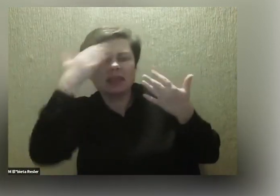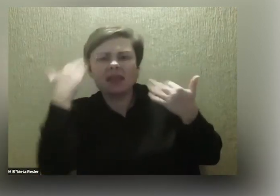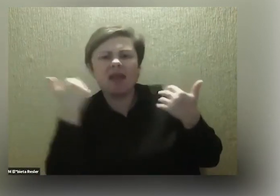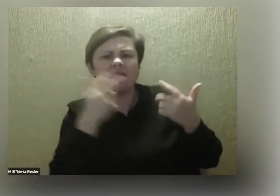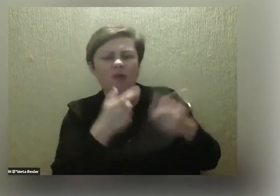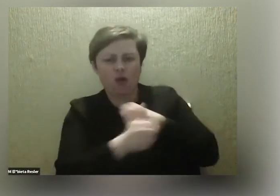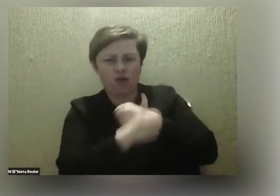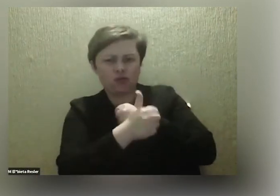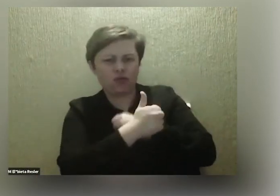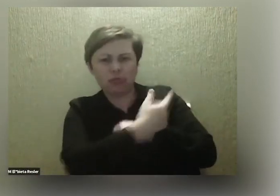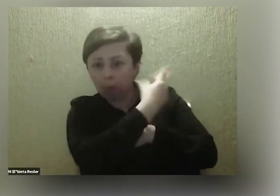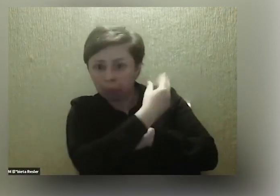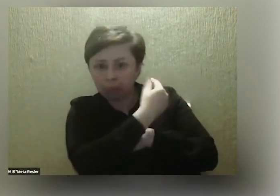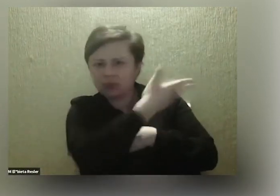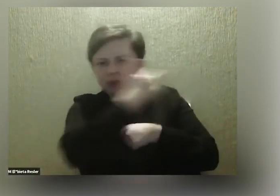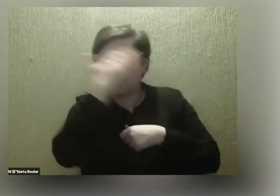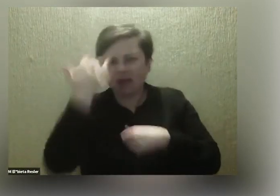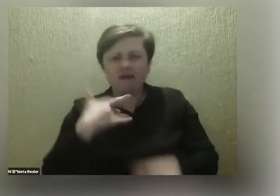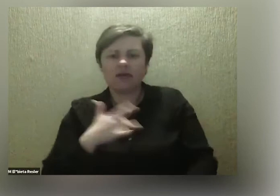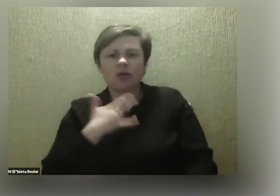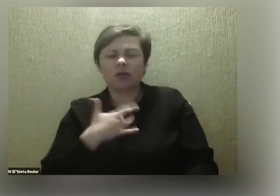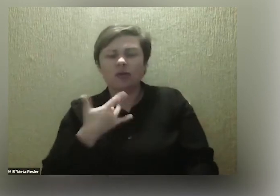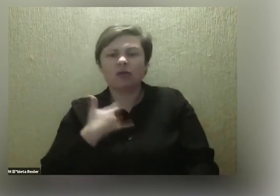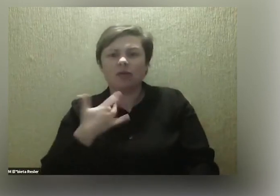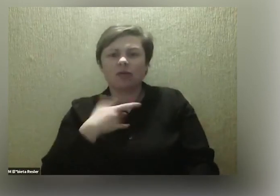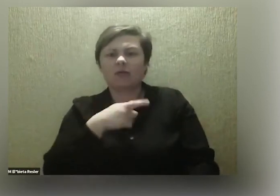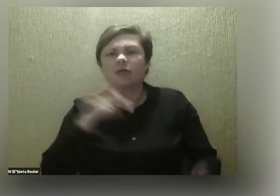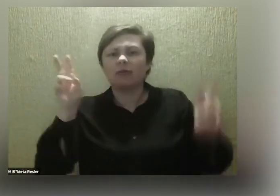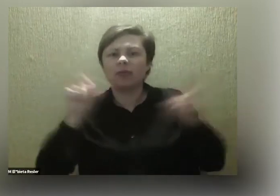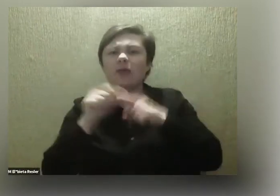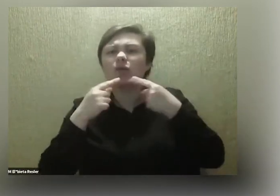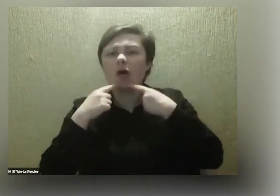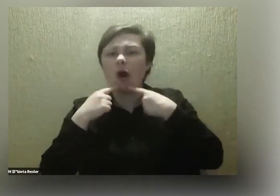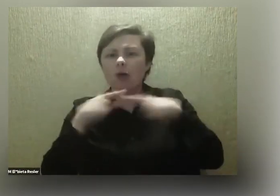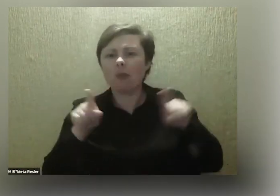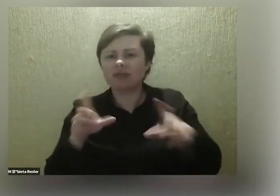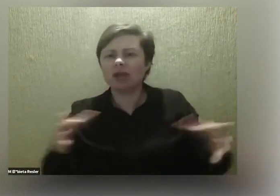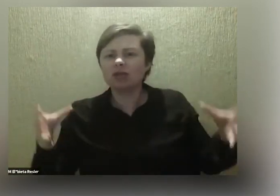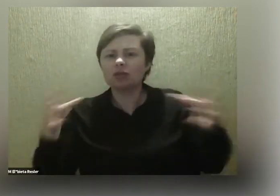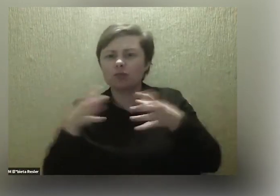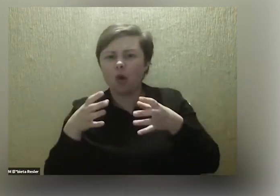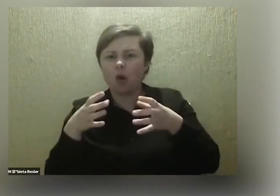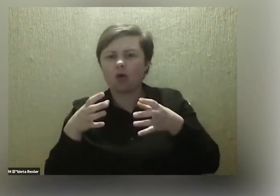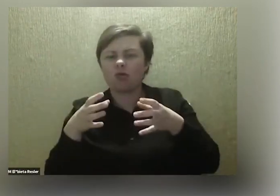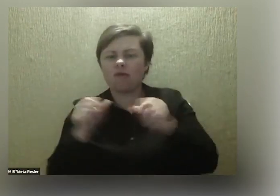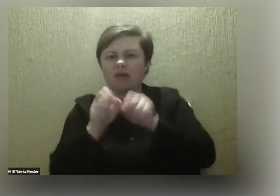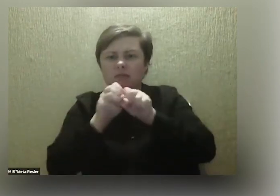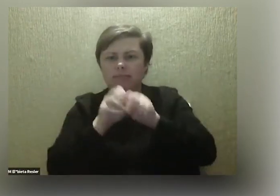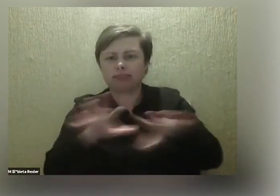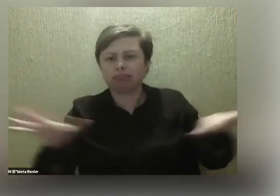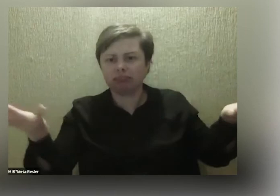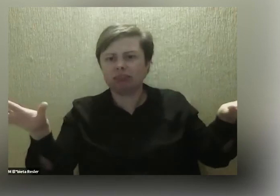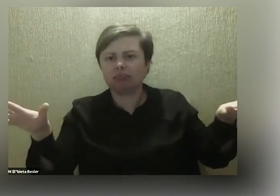osób, no to jest po prostu ta odpowiedzialność, powiedzmy, w cudzysłowie społecznie zbiorowa się. Gdzieś tam